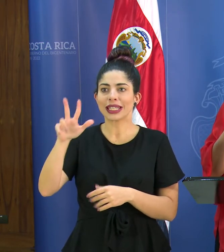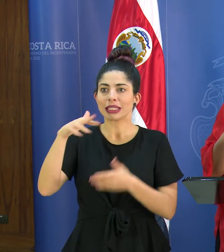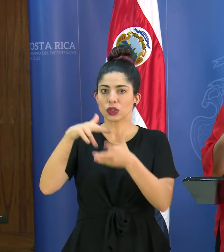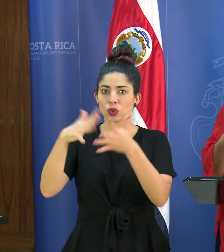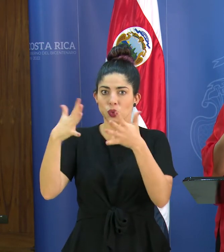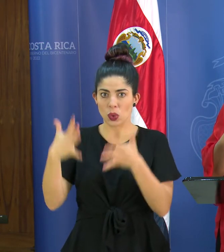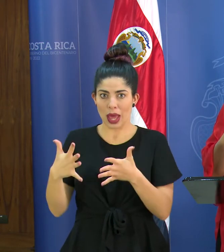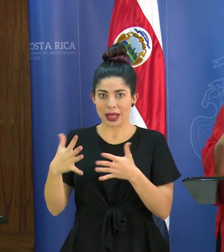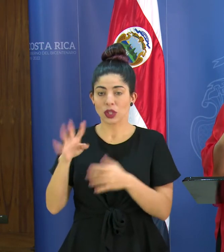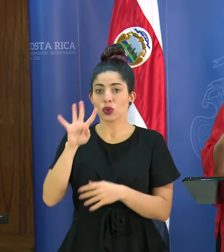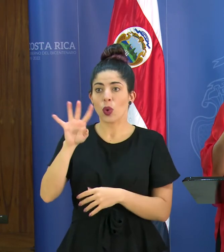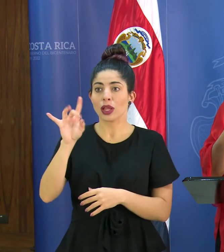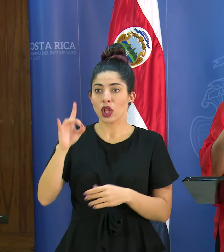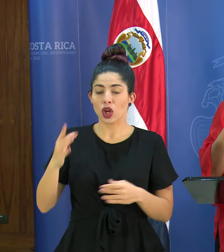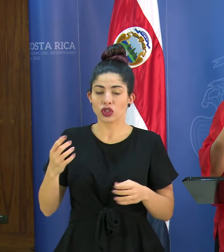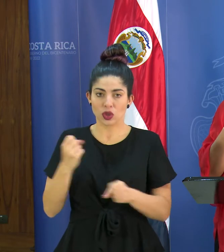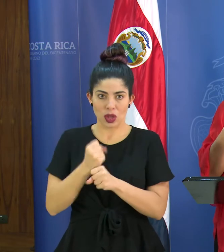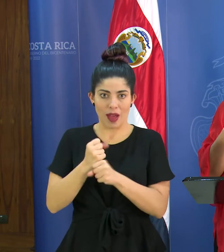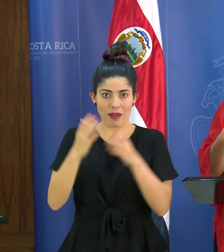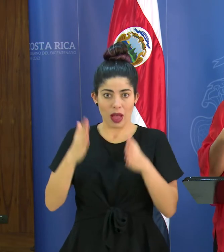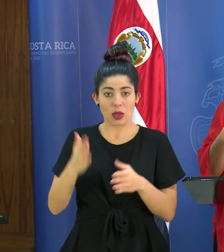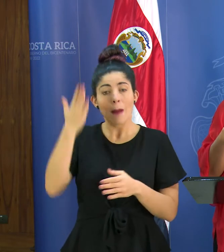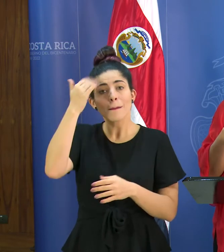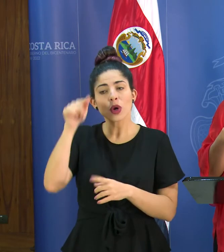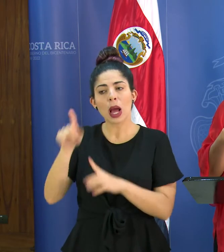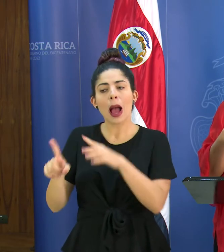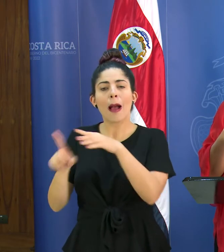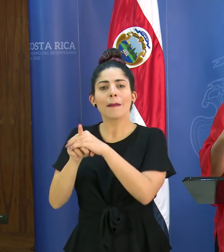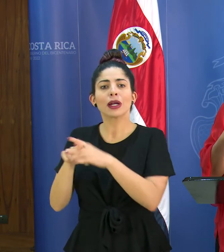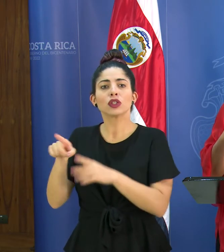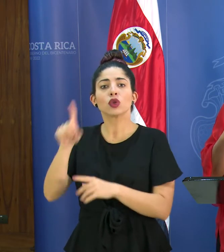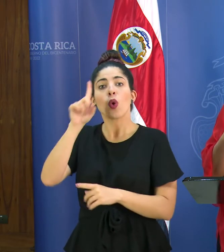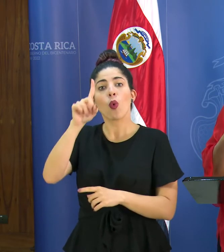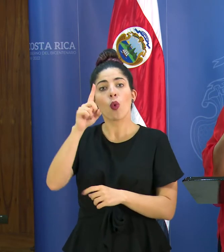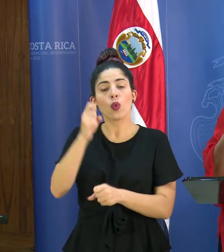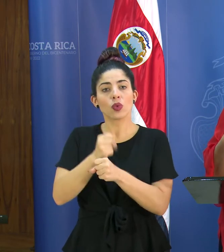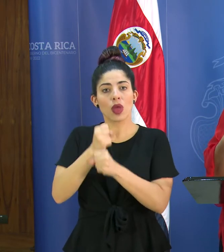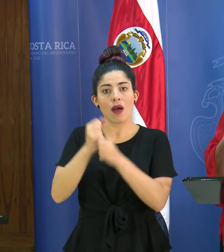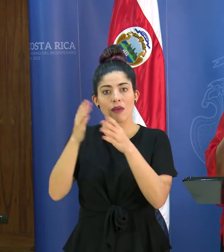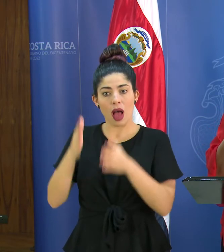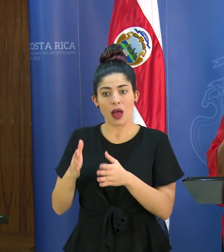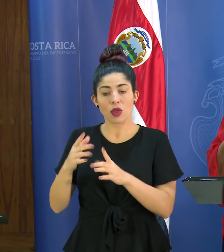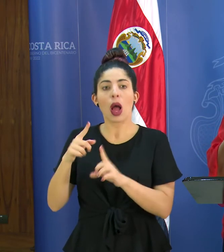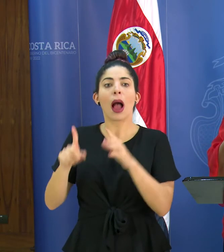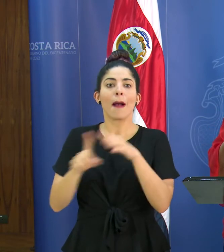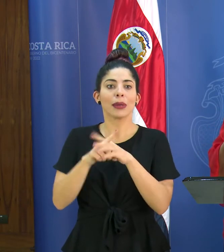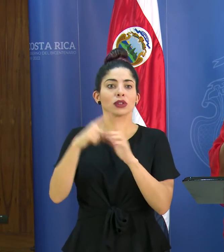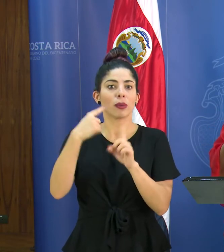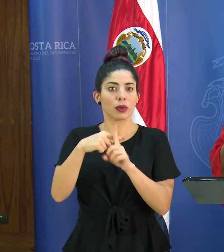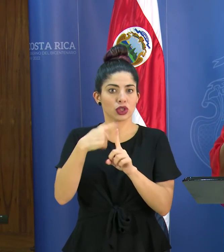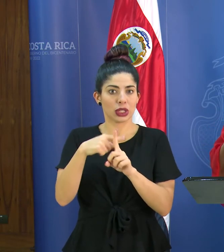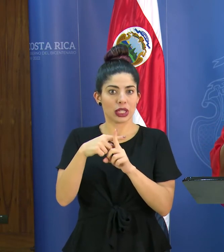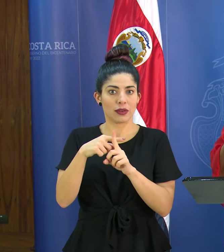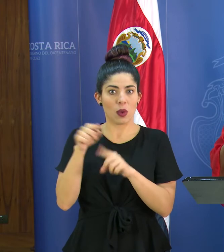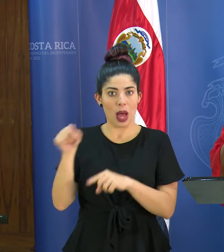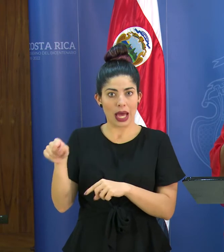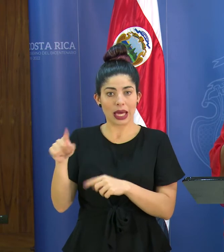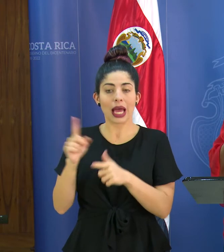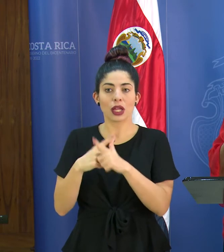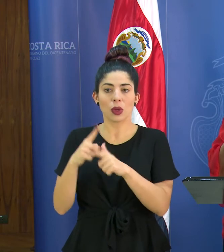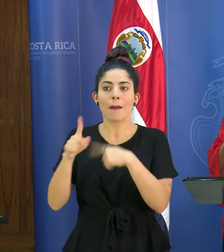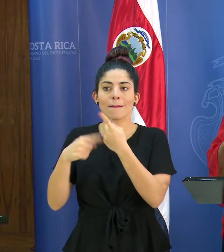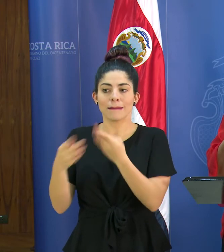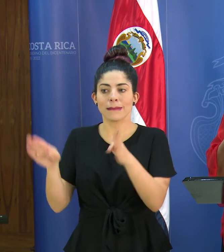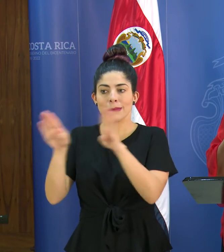estudiantes 48 funcionarios porque se detectó un funcionario positivo y por lo tanto entonces vamos a